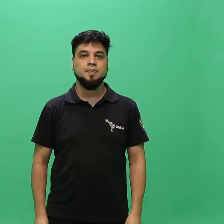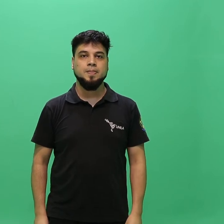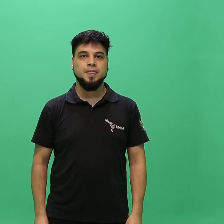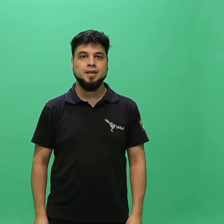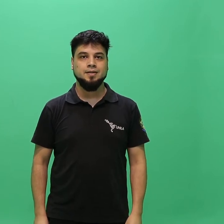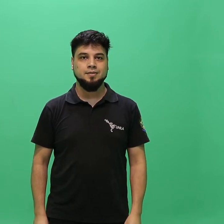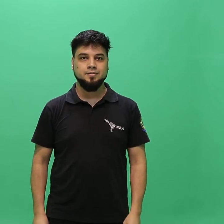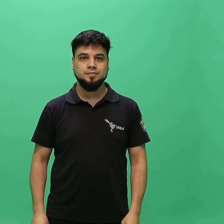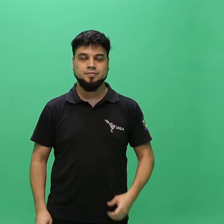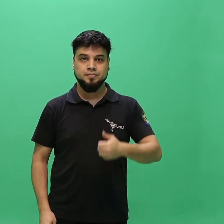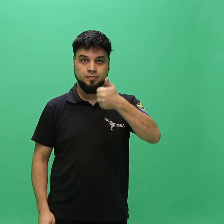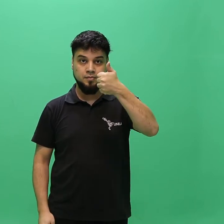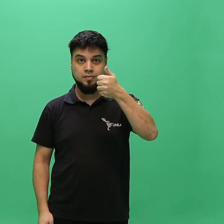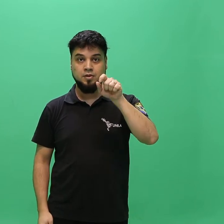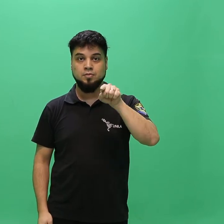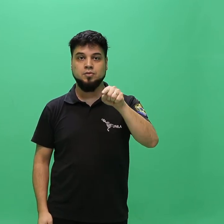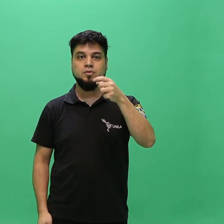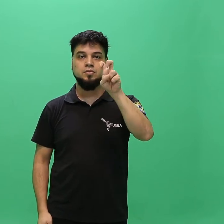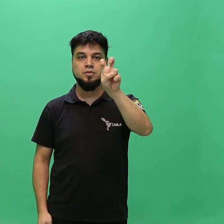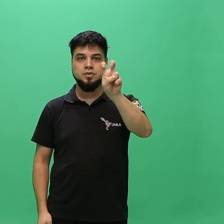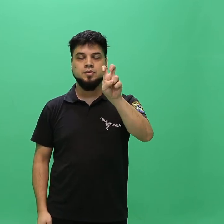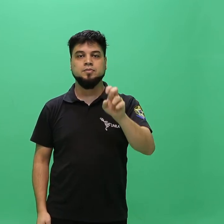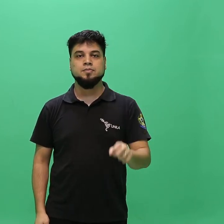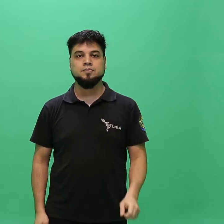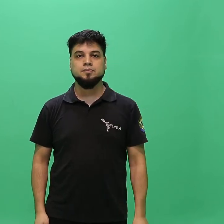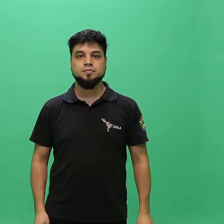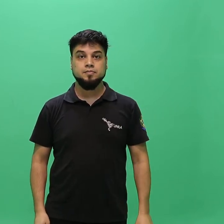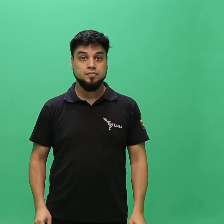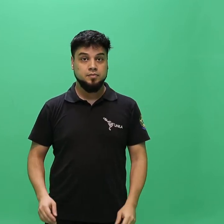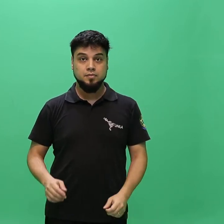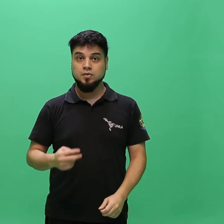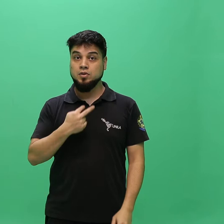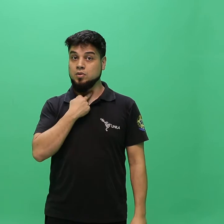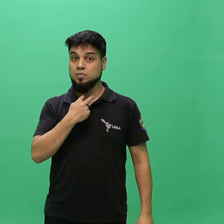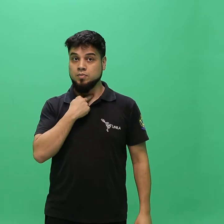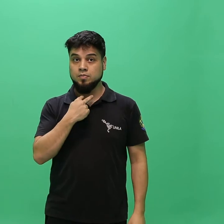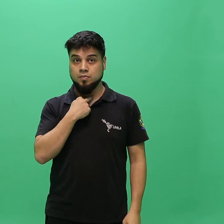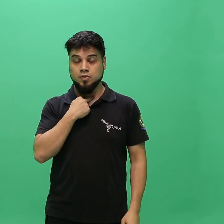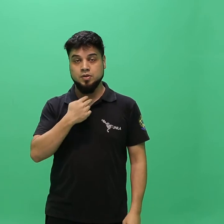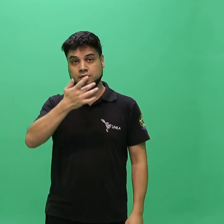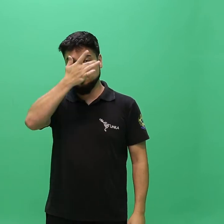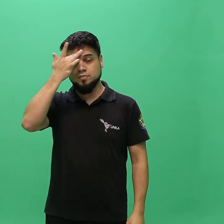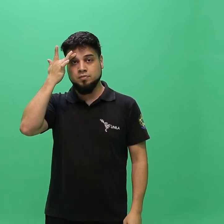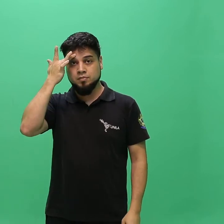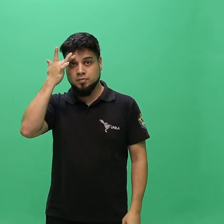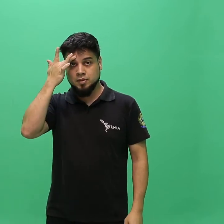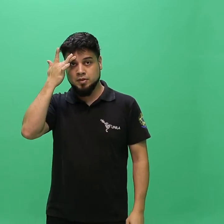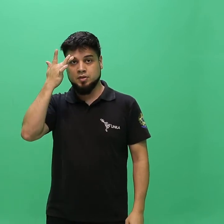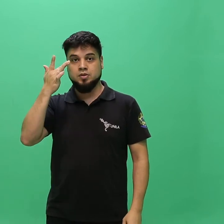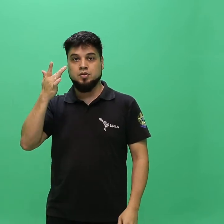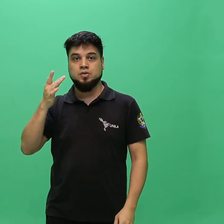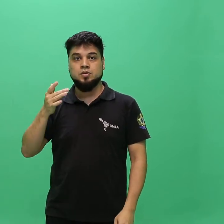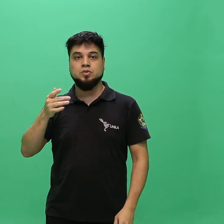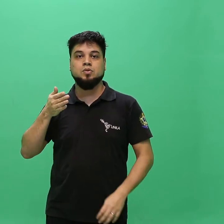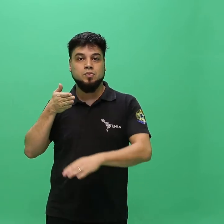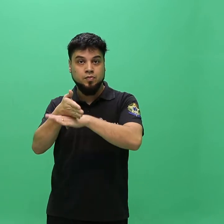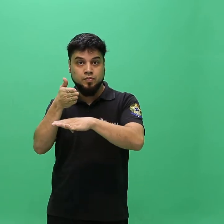1.5. Não será permitida a participação de candidato que já